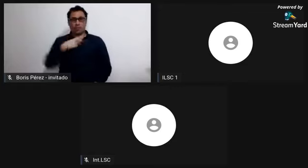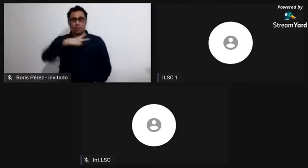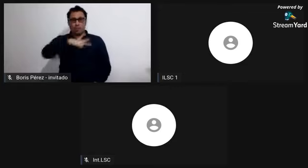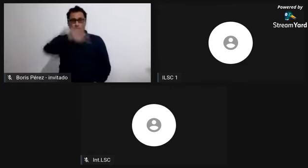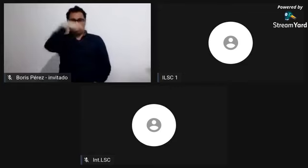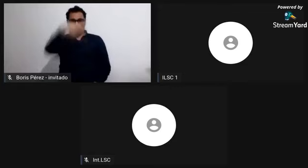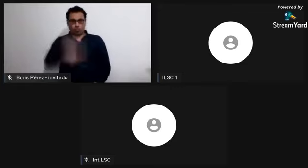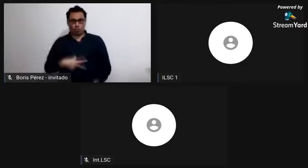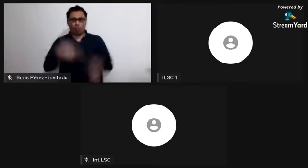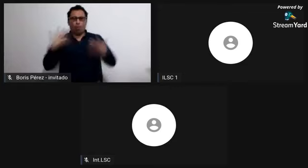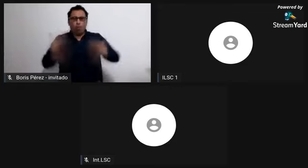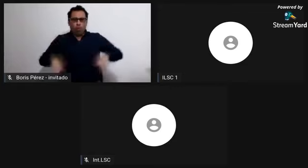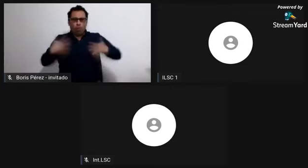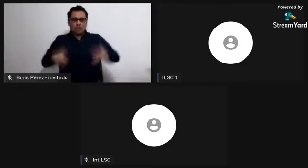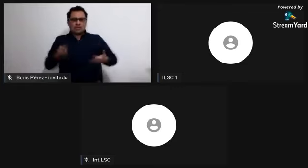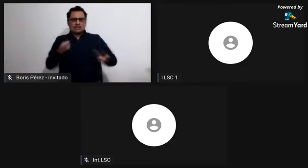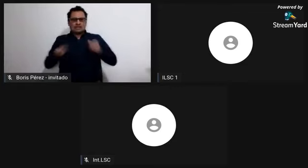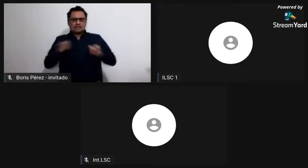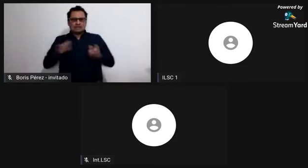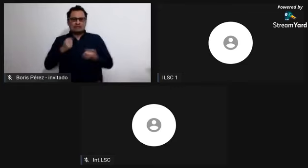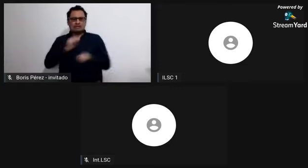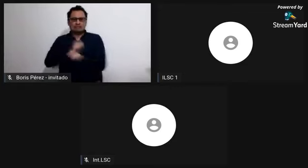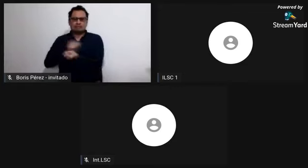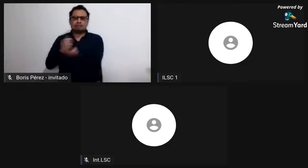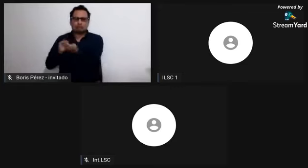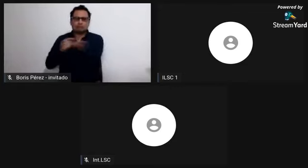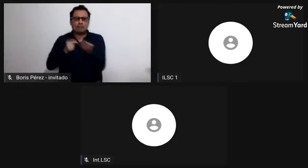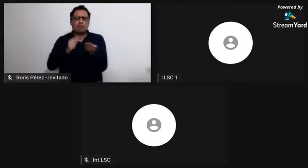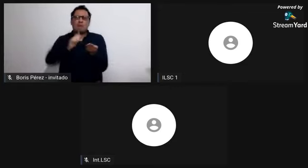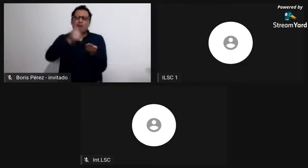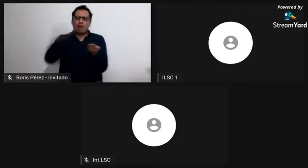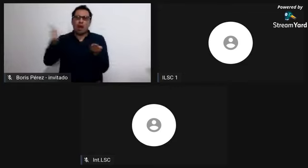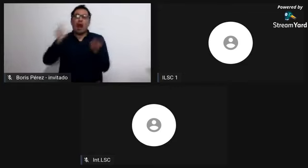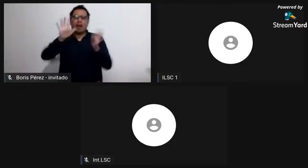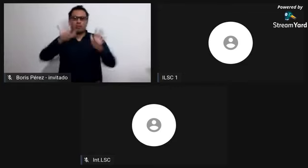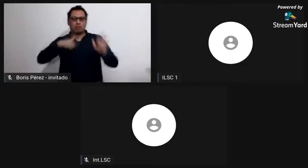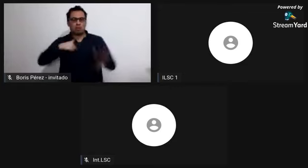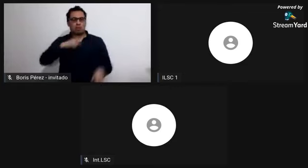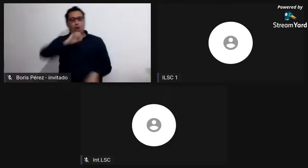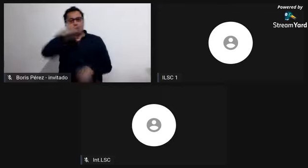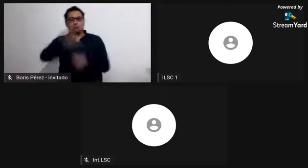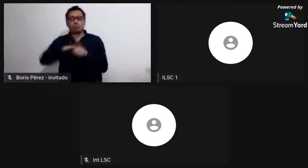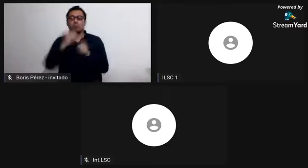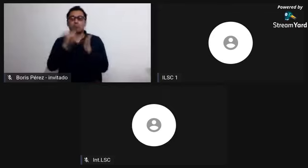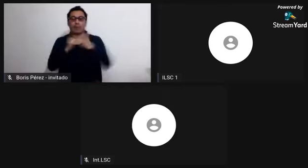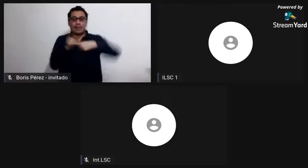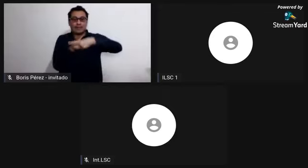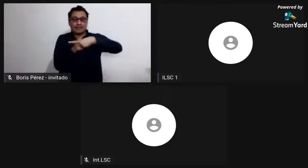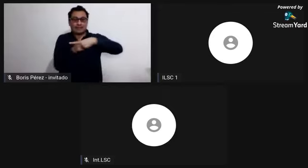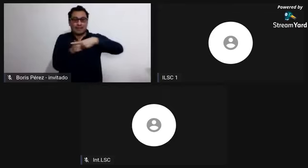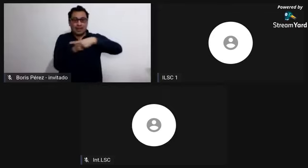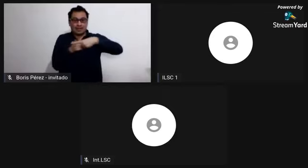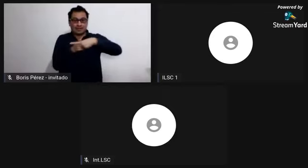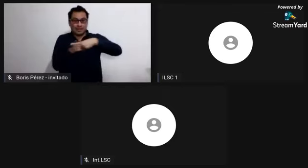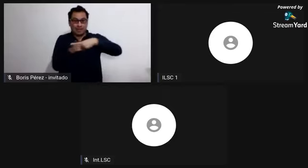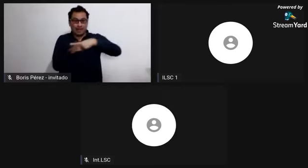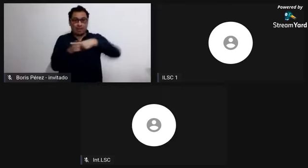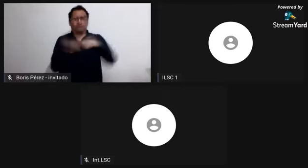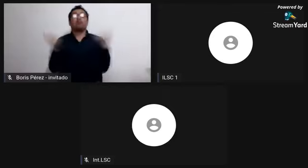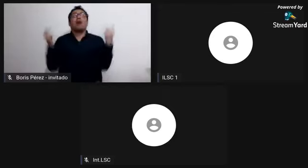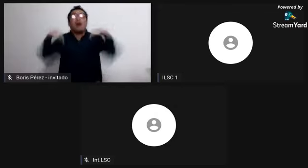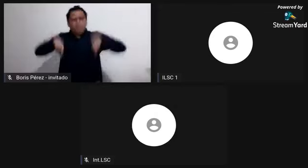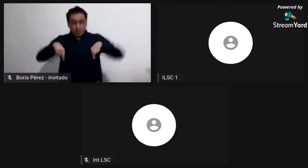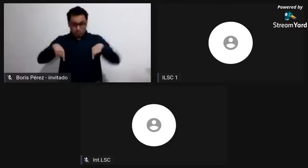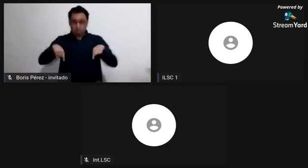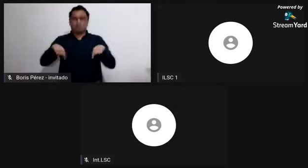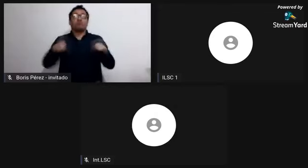Y vemos entonces que empiezan a dedicarse a otro tipo de oficios. Ahora bien,